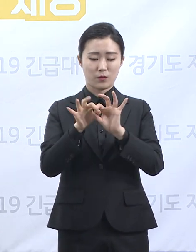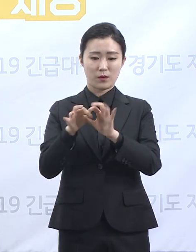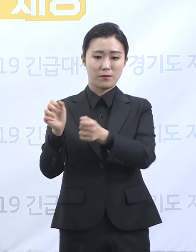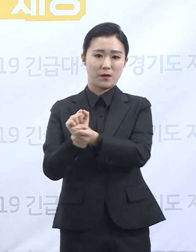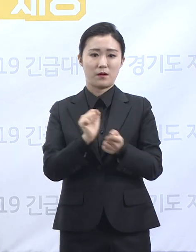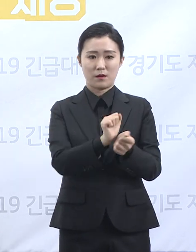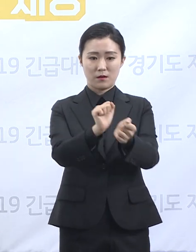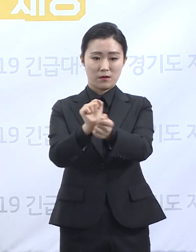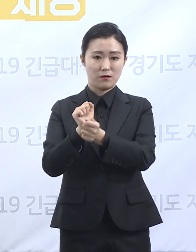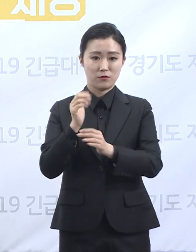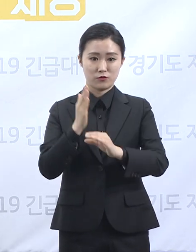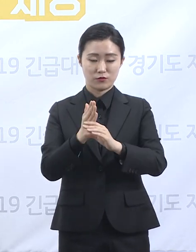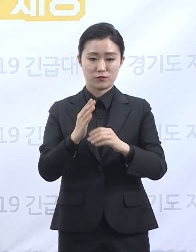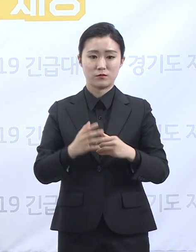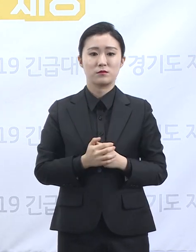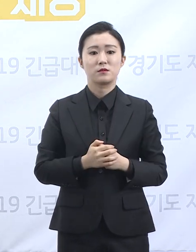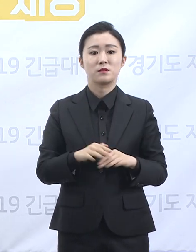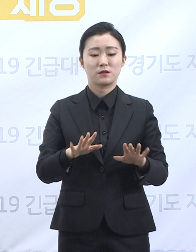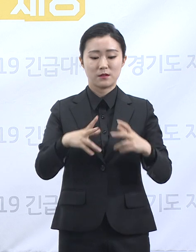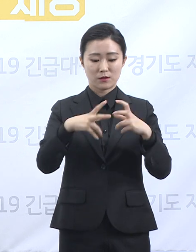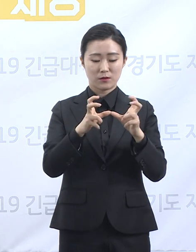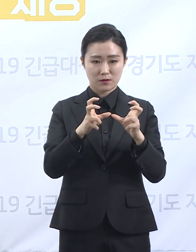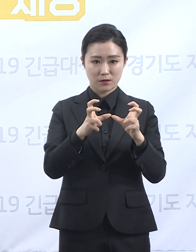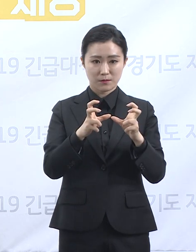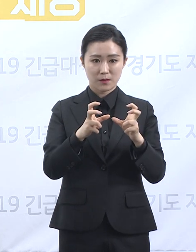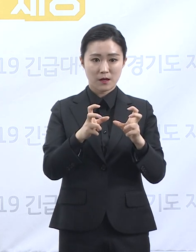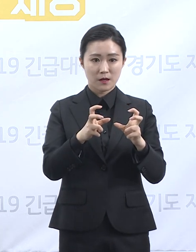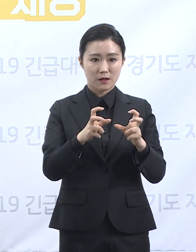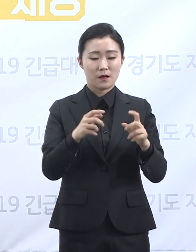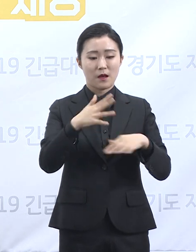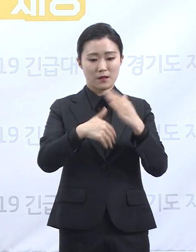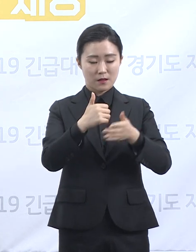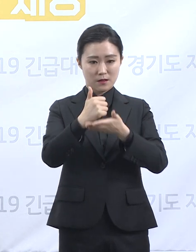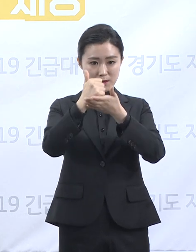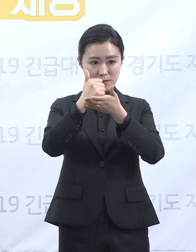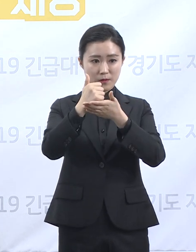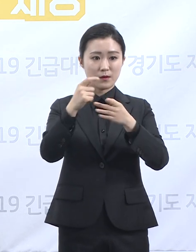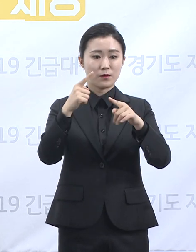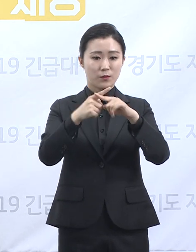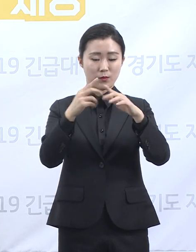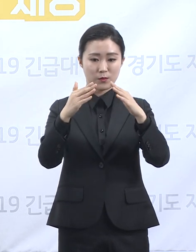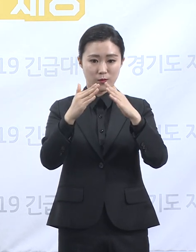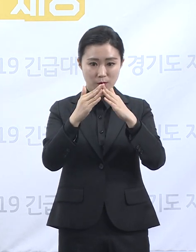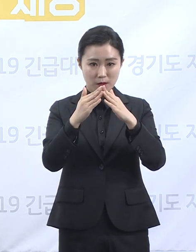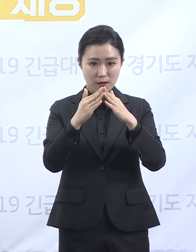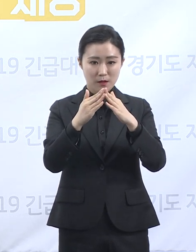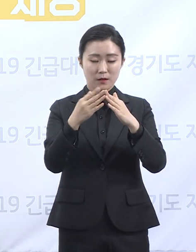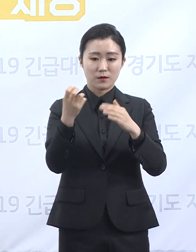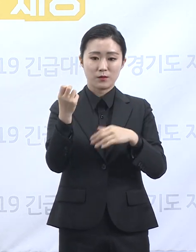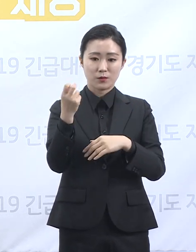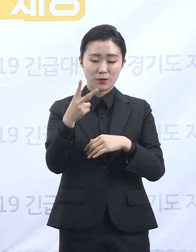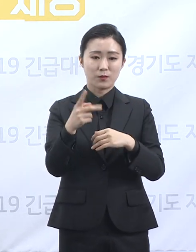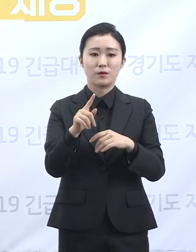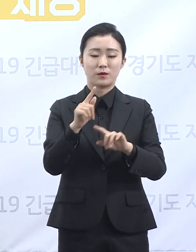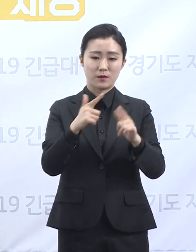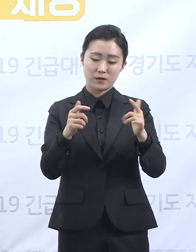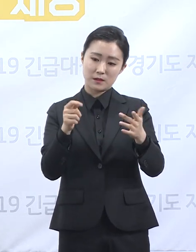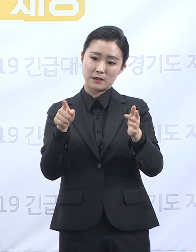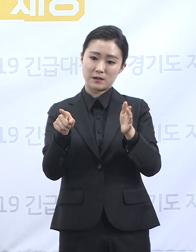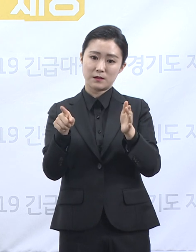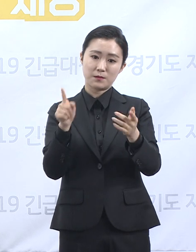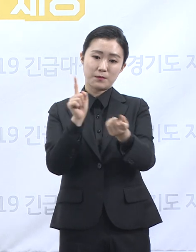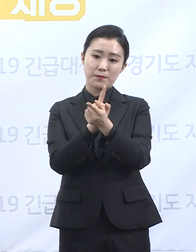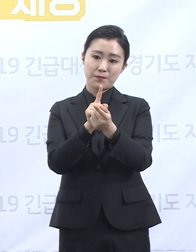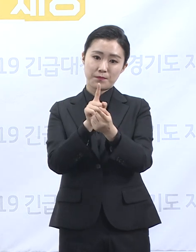경기도는 추가 확진된 성남 하나님의 교회 신도 등 확진자들의 이동 동선과 접촉자 등에 대해서 심층 역할 조사 진행